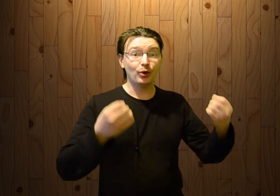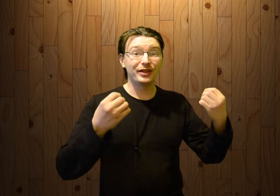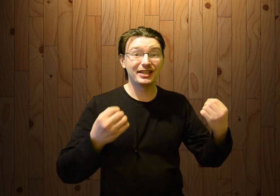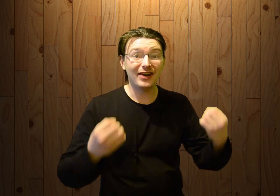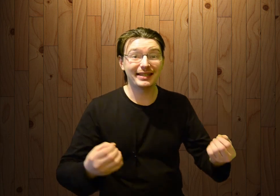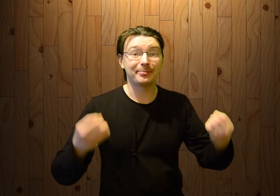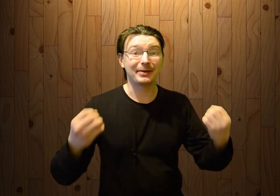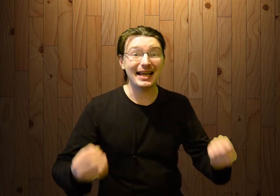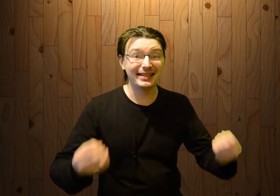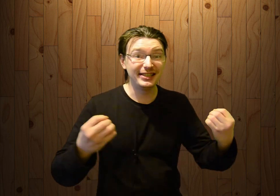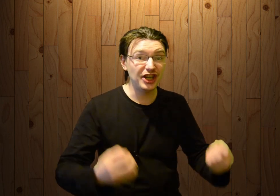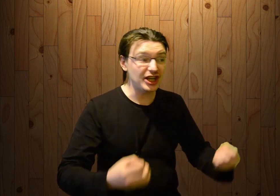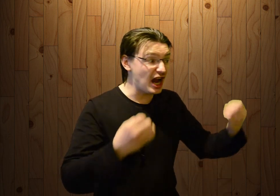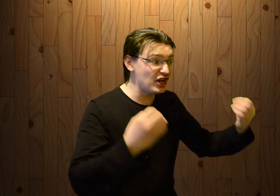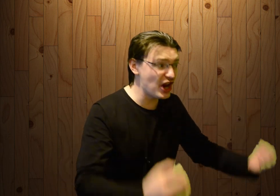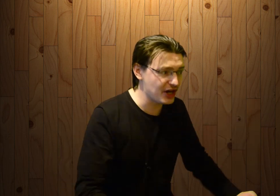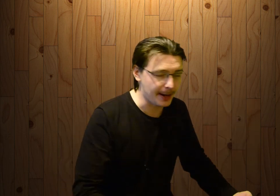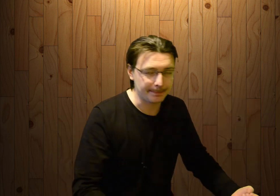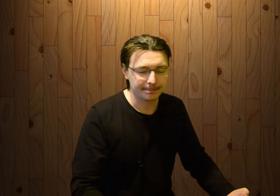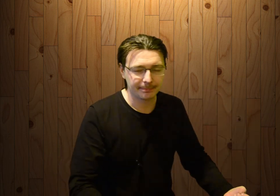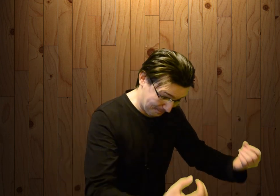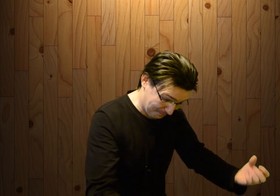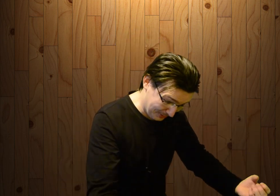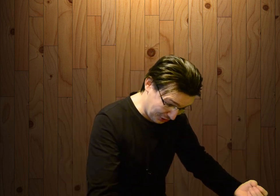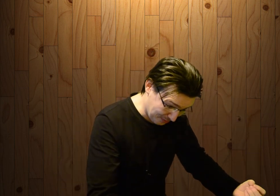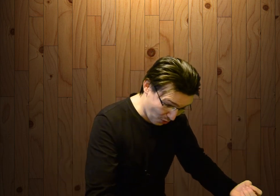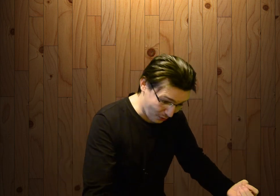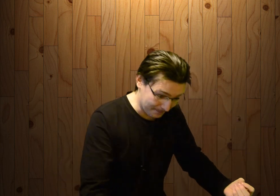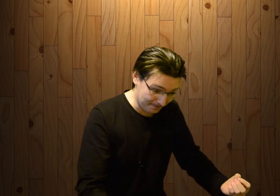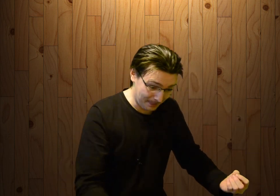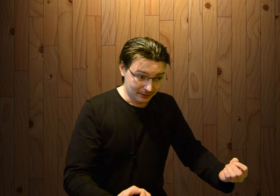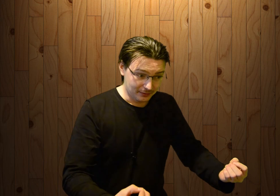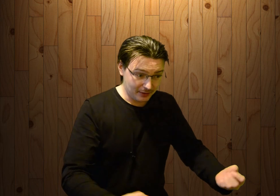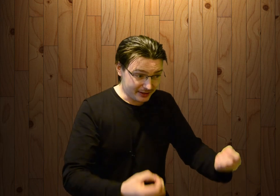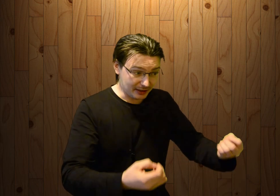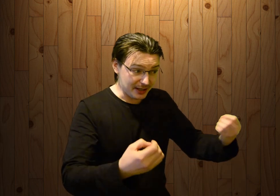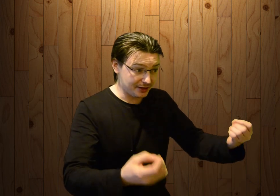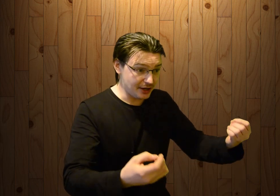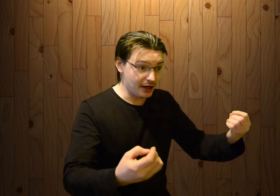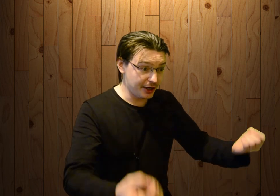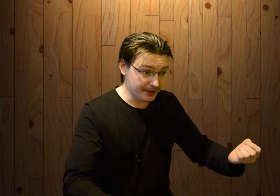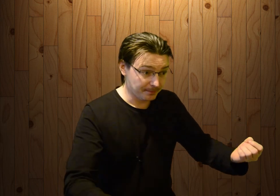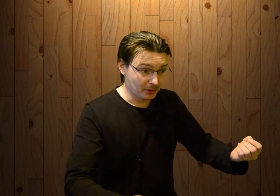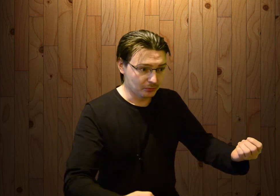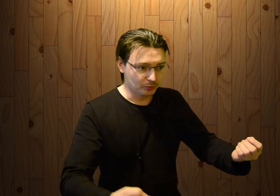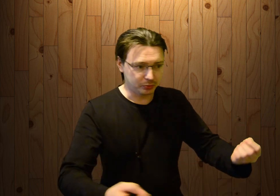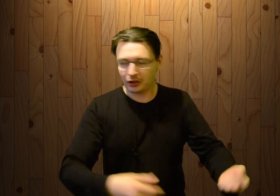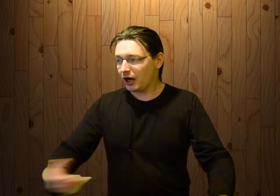называется праздник День Оленя? Почему? Если это праздник День Оленя, пускай